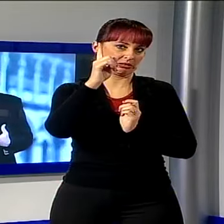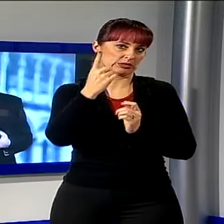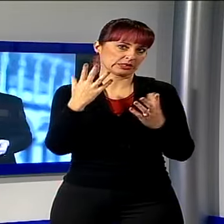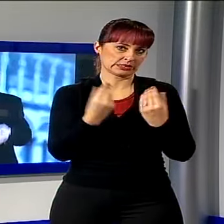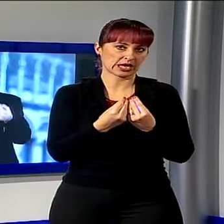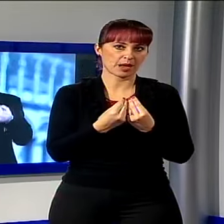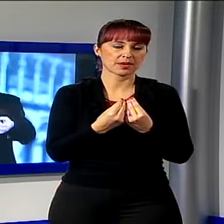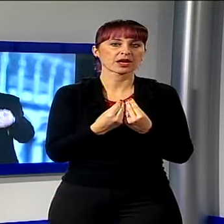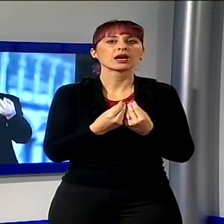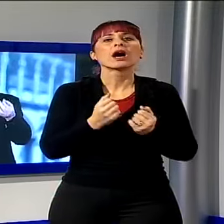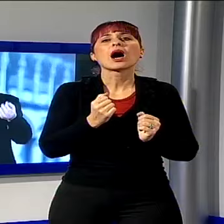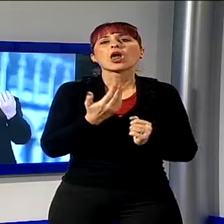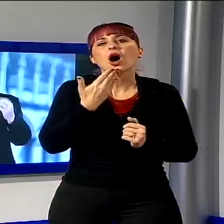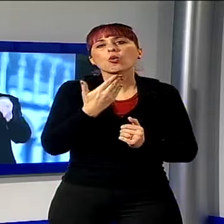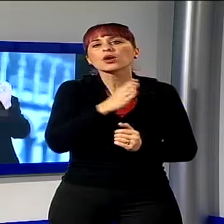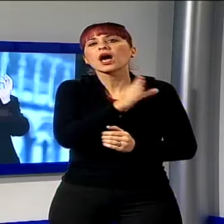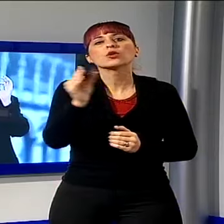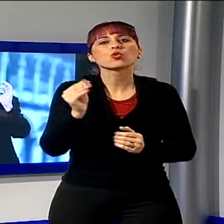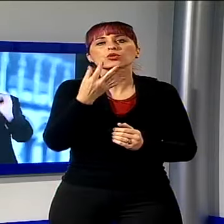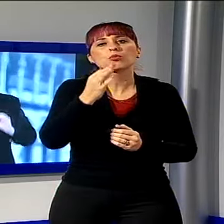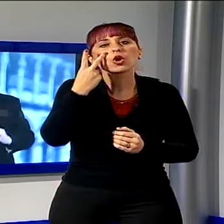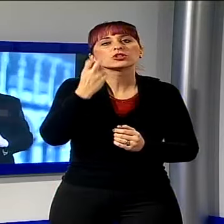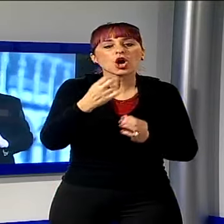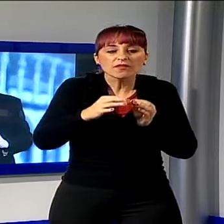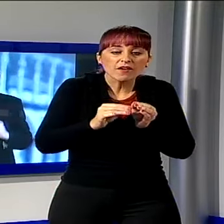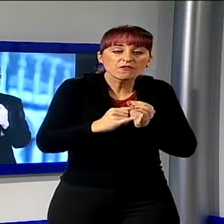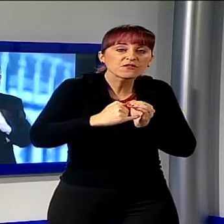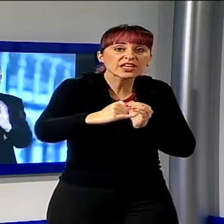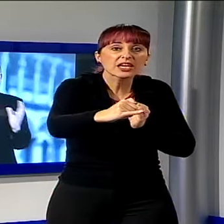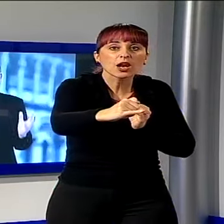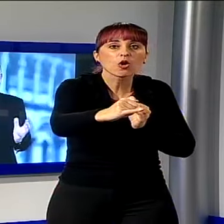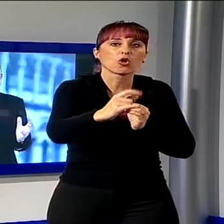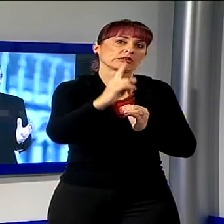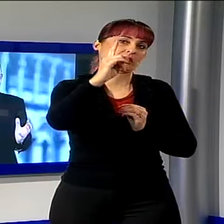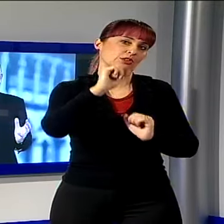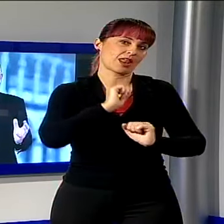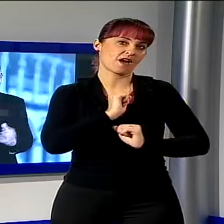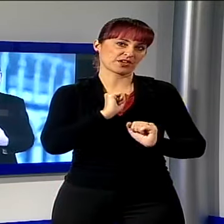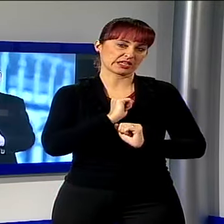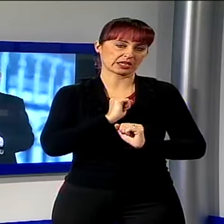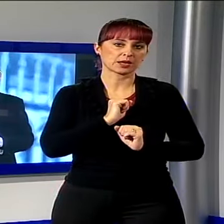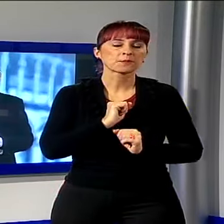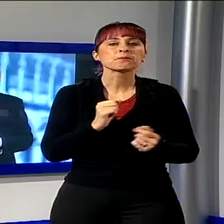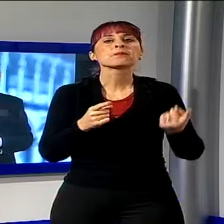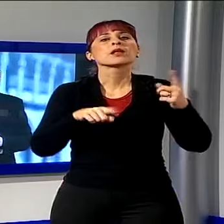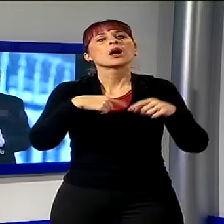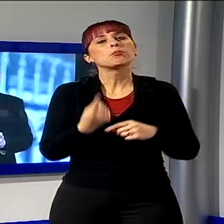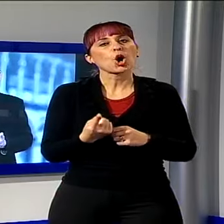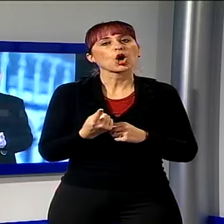cominciare da me, ritrovare e ritornare sempre al bando della matassa, che è Dio, la fede. E poi